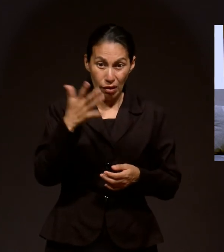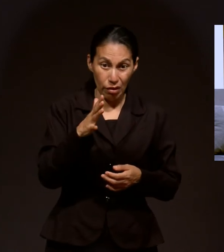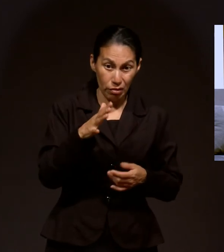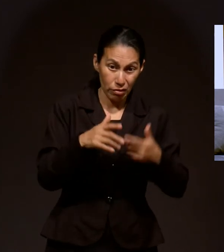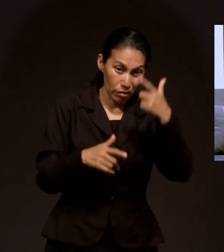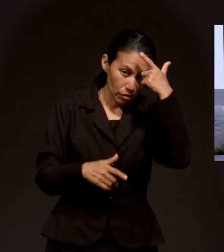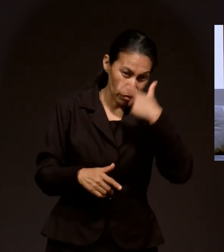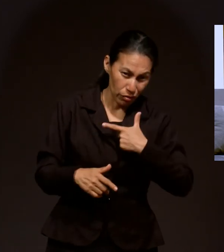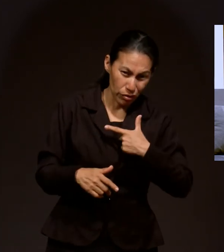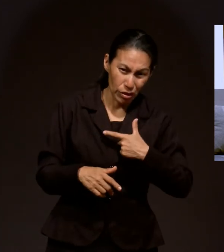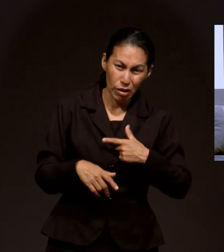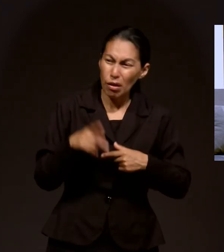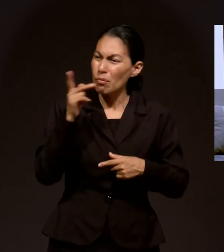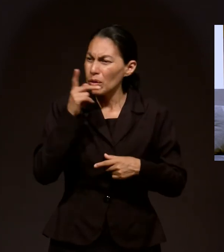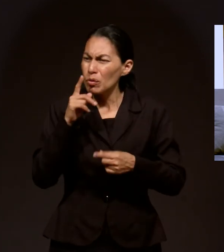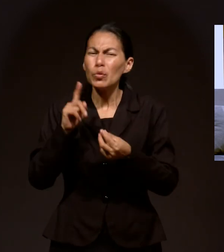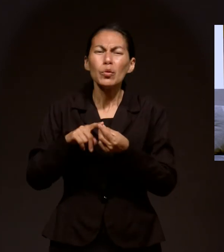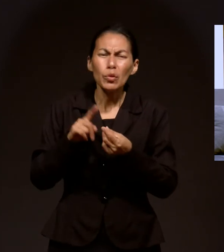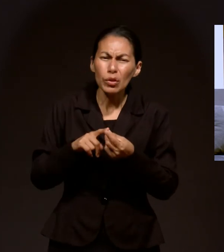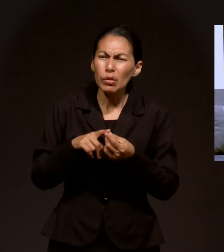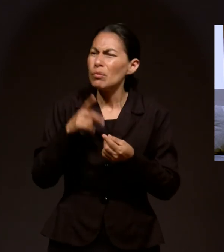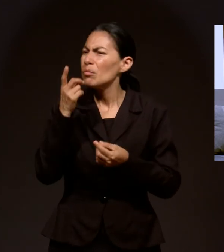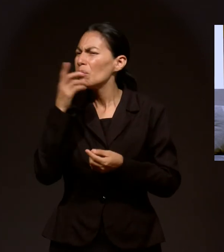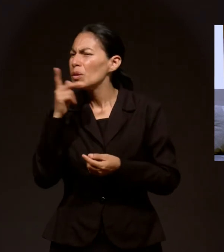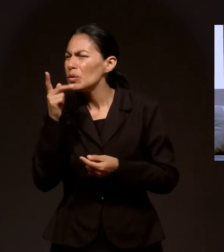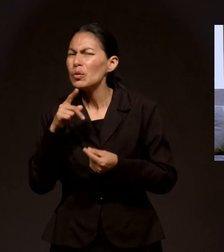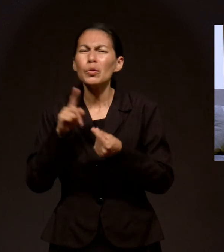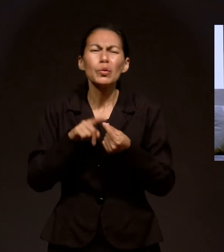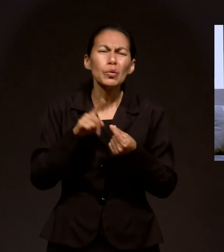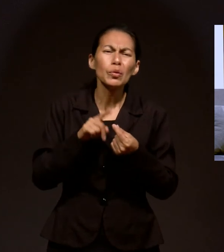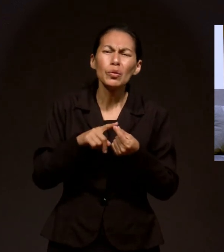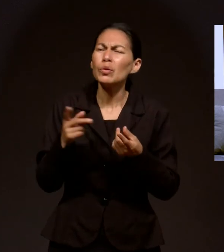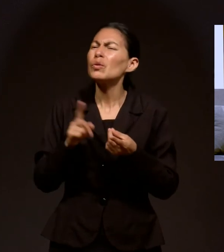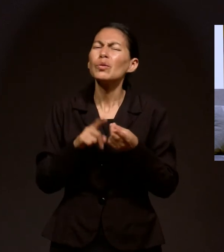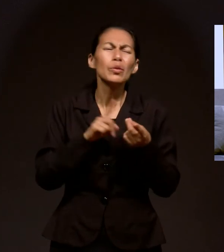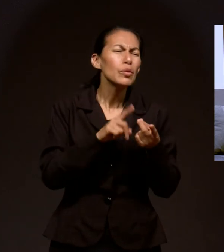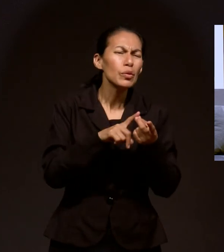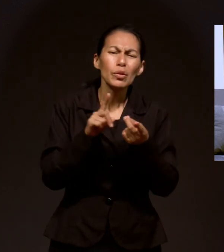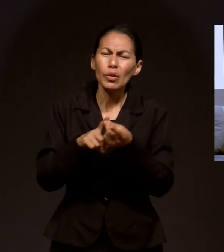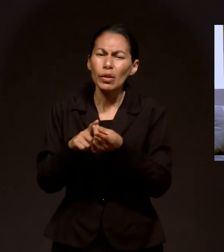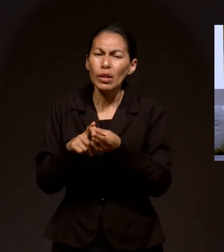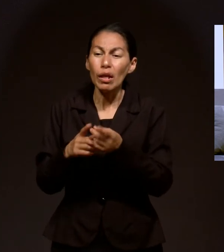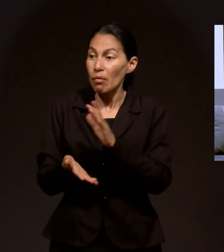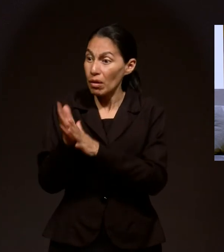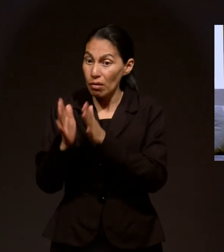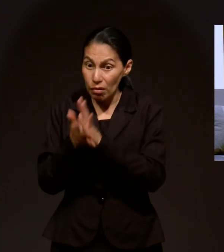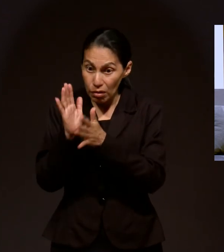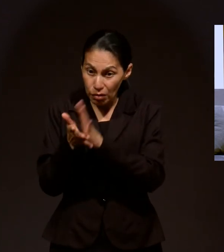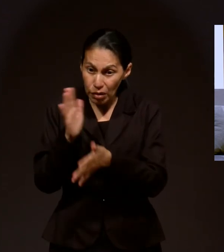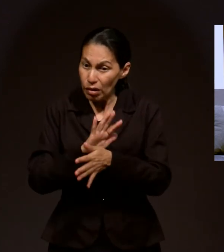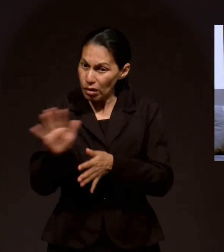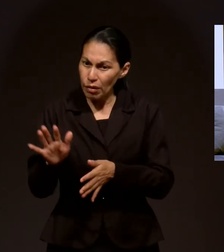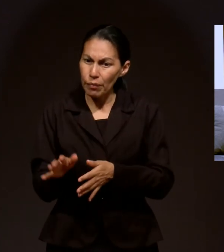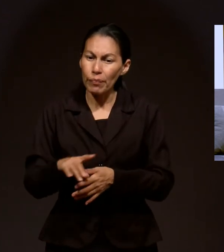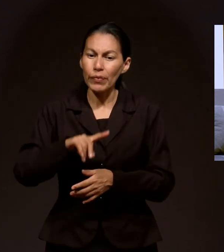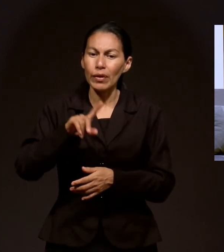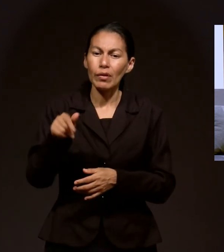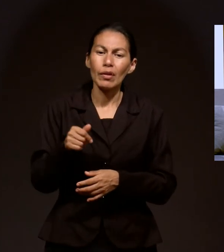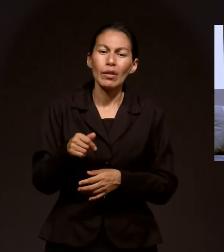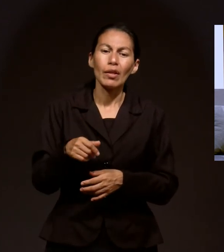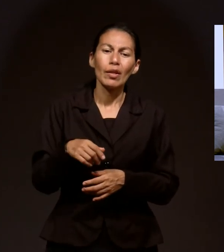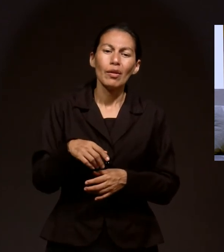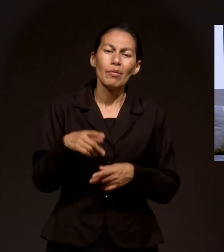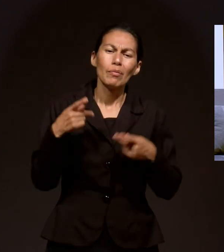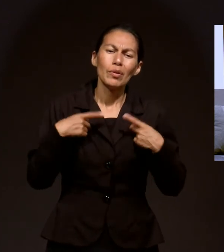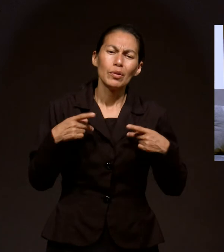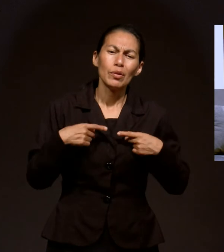noche empezaron a entrar llamadas. Pastor, ¿dónde está? Yo en mi casa. Pastor, salga, salga. Tres personas me llamaron. Al final me llamó alguien del cuerpo de